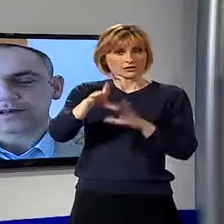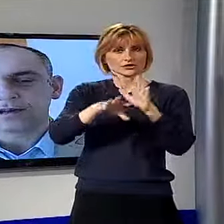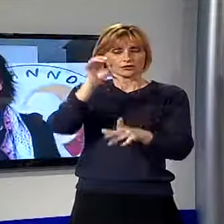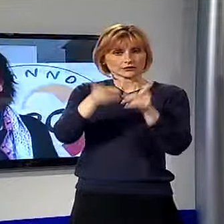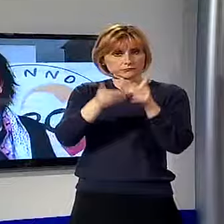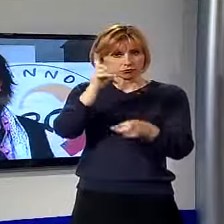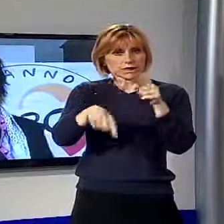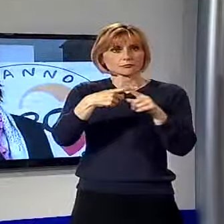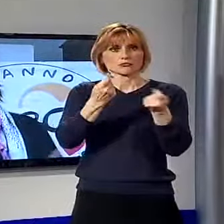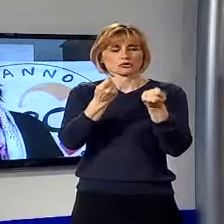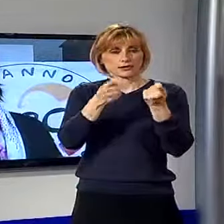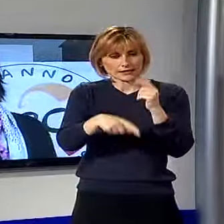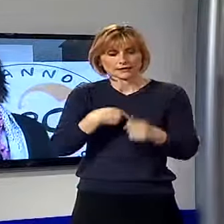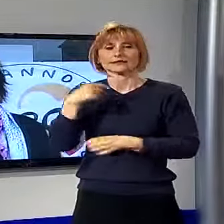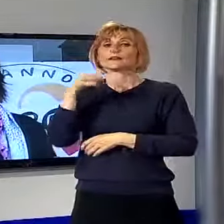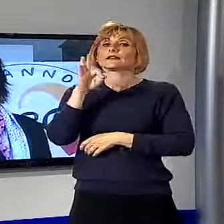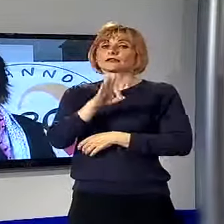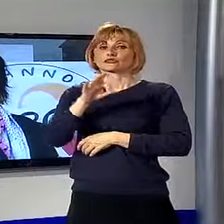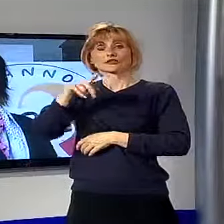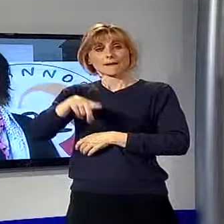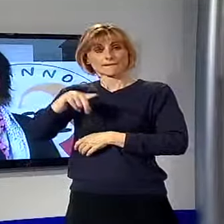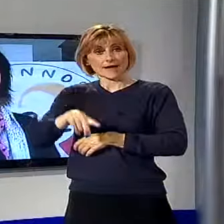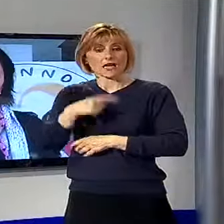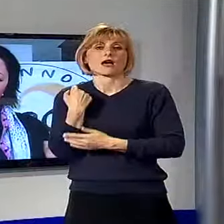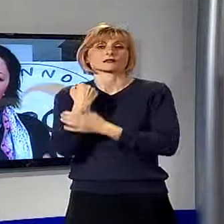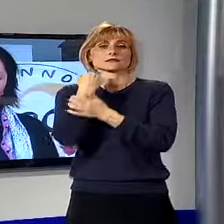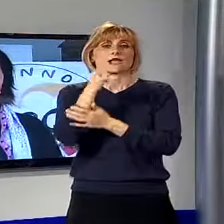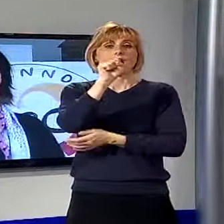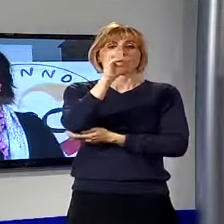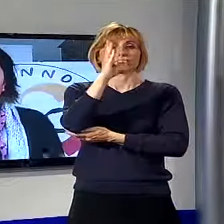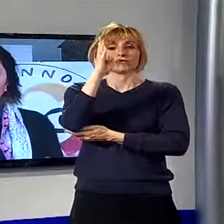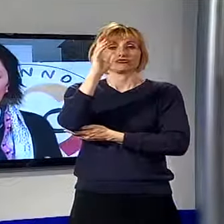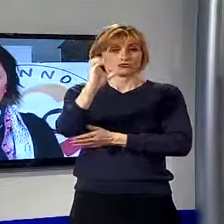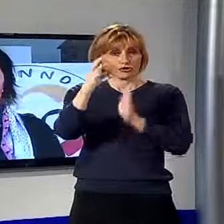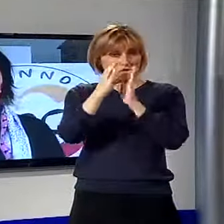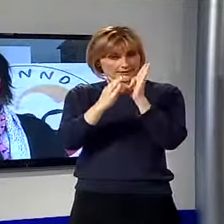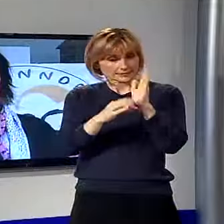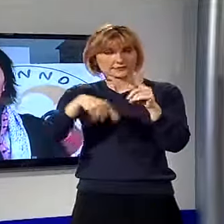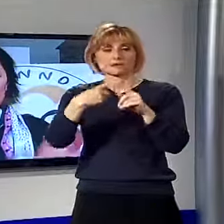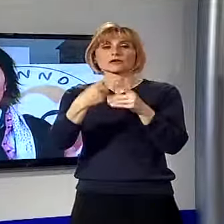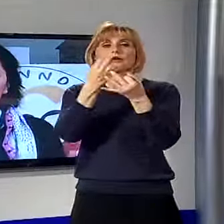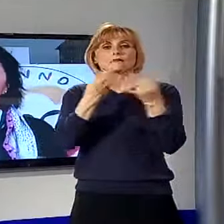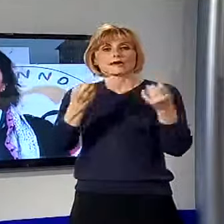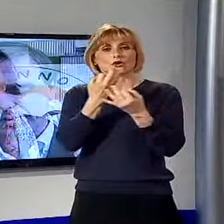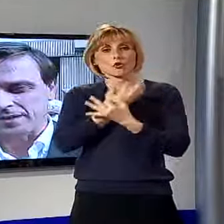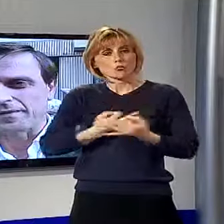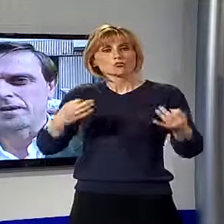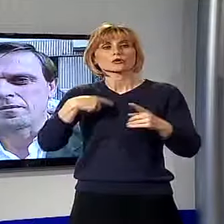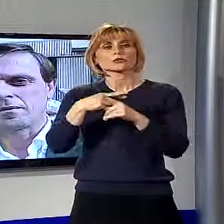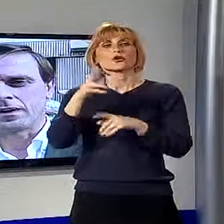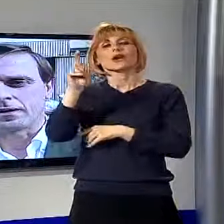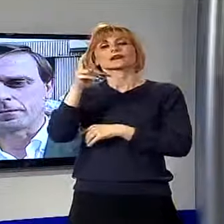Moderati. Francesca Palazzi, sostenuta dalla lista ABC, Alleanza per i beni comuni. E poi Renato Pini,